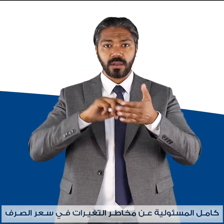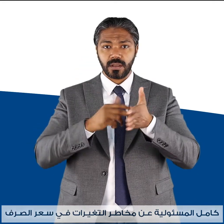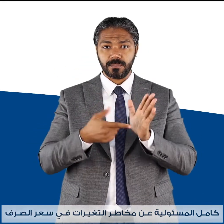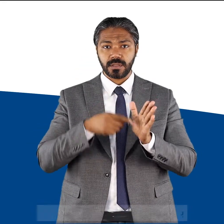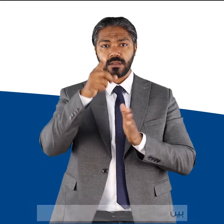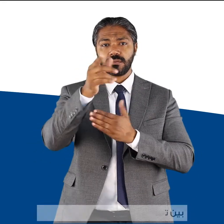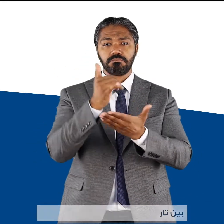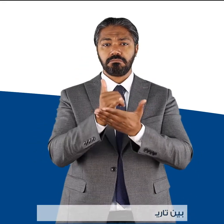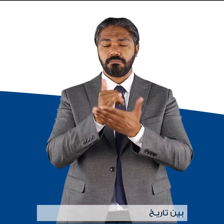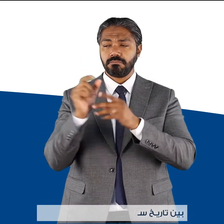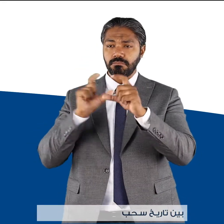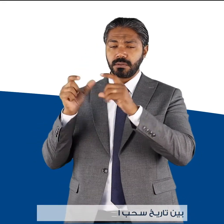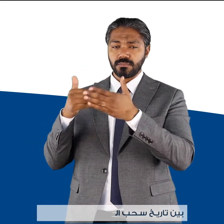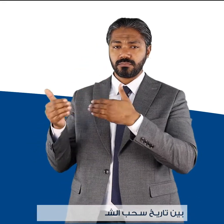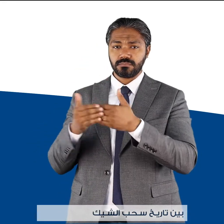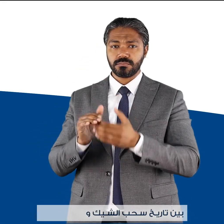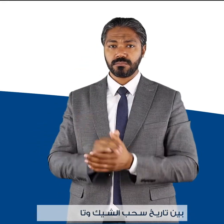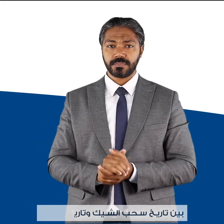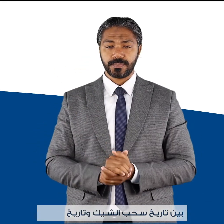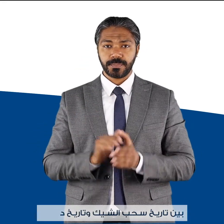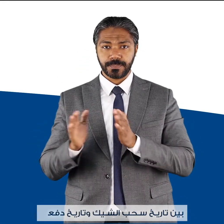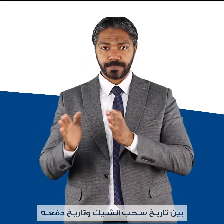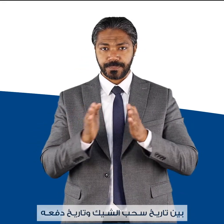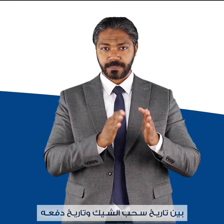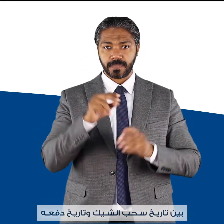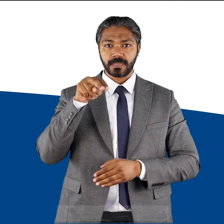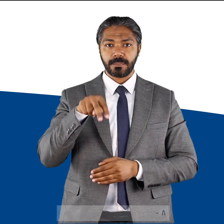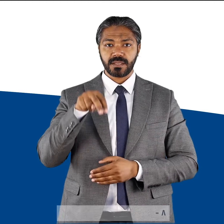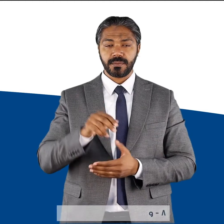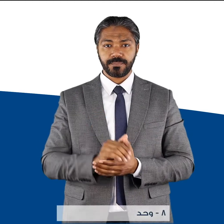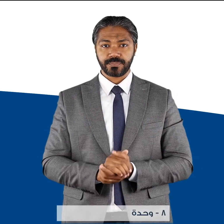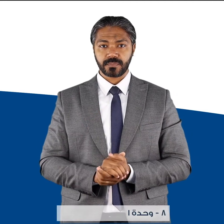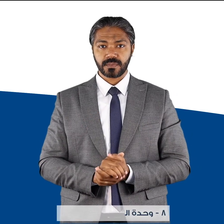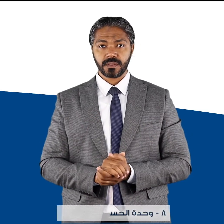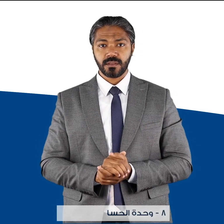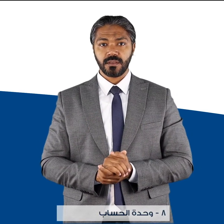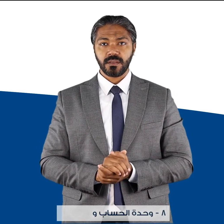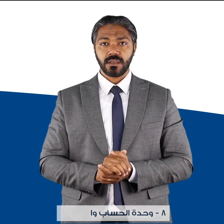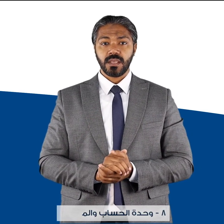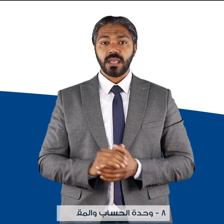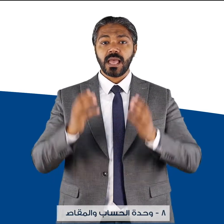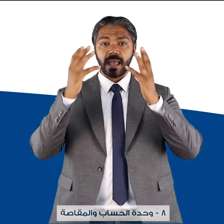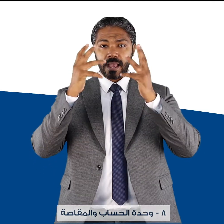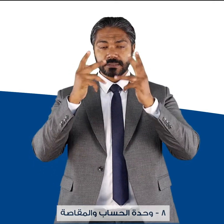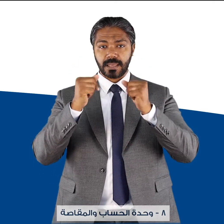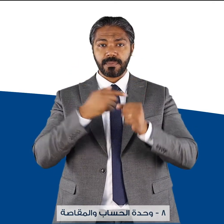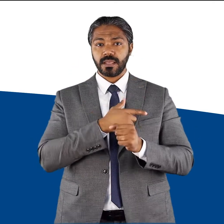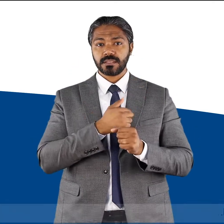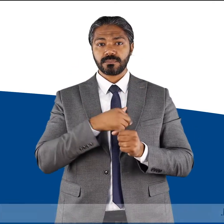بين تاريخ صحب الشيك وتاريخ دفعه ثمانية وحدة الحساب والمقاصة ألف